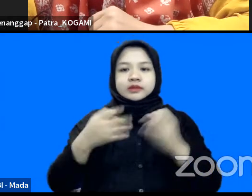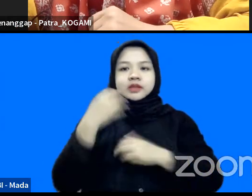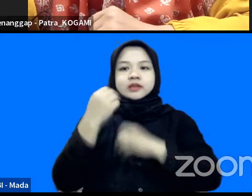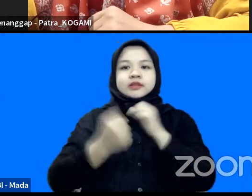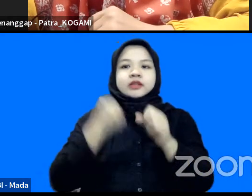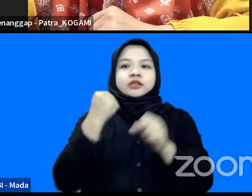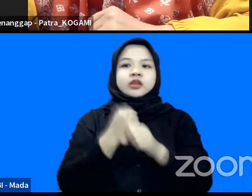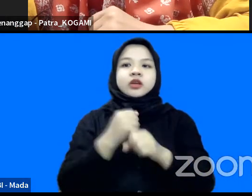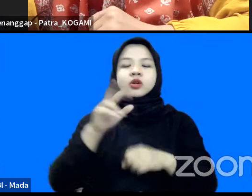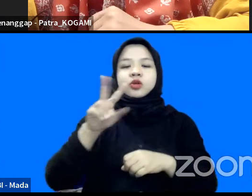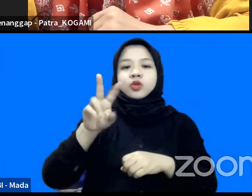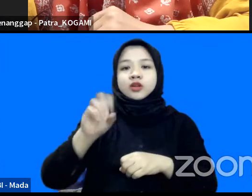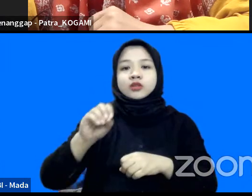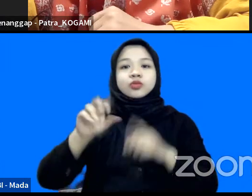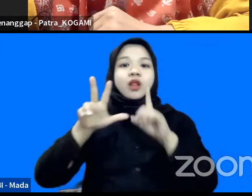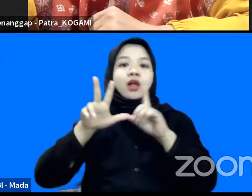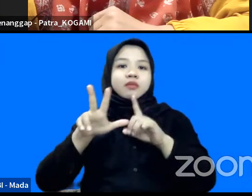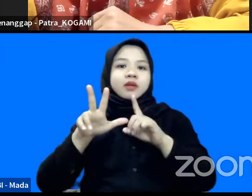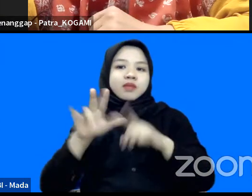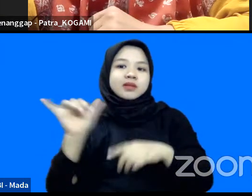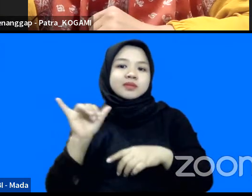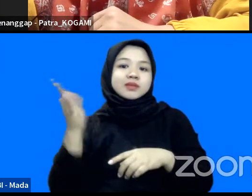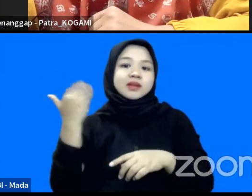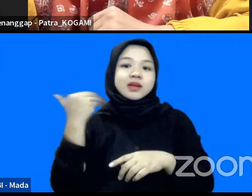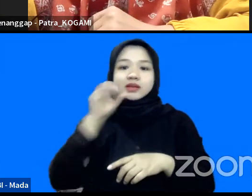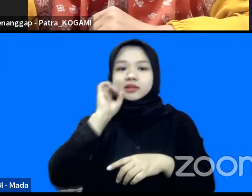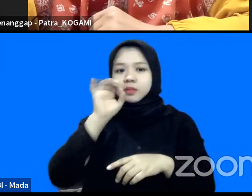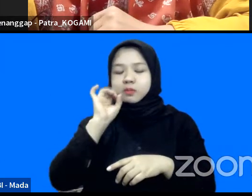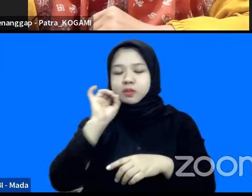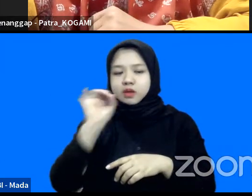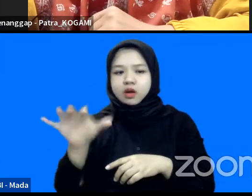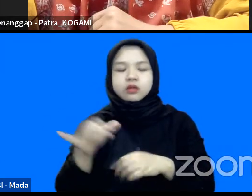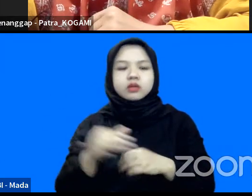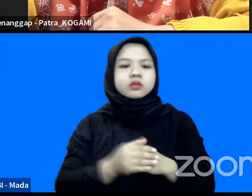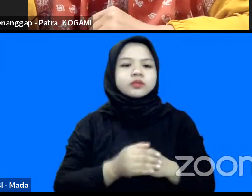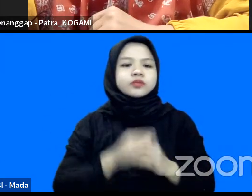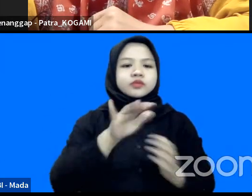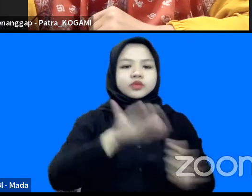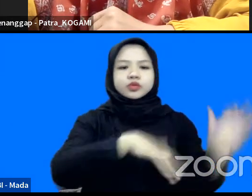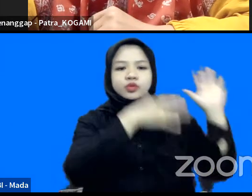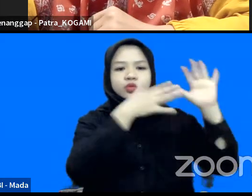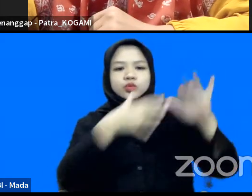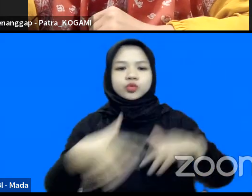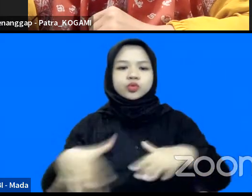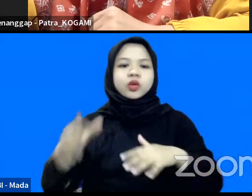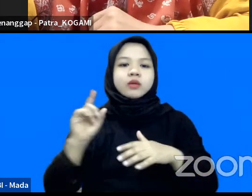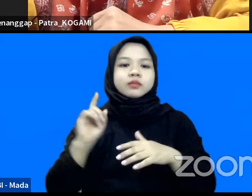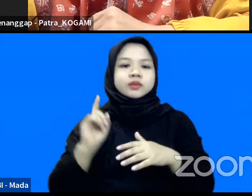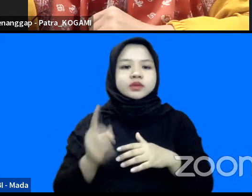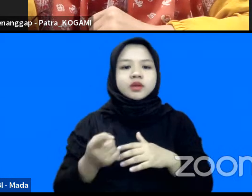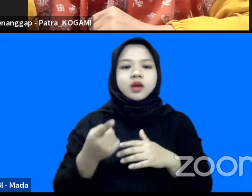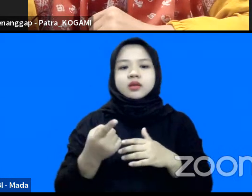2018 seperti Ibu Irina sampaikan itu tsunami dibangkitkan oleh